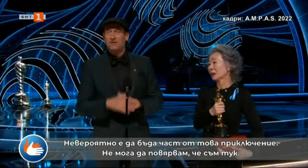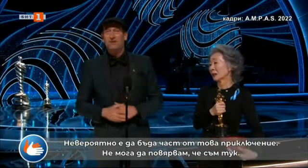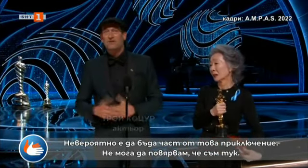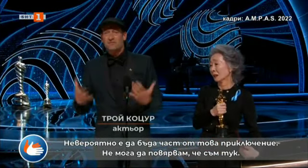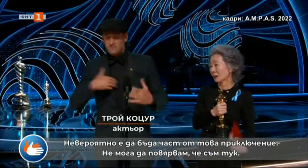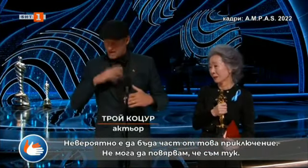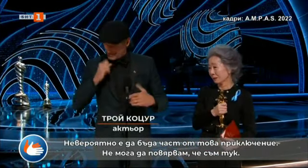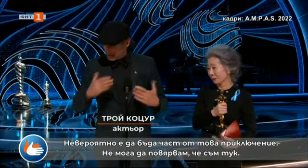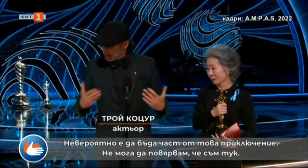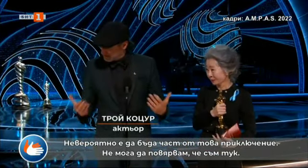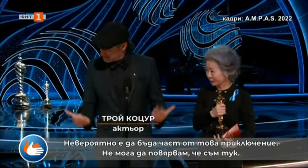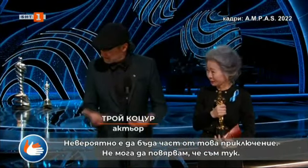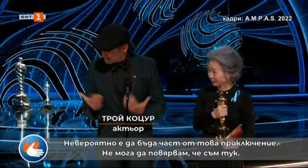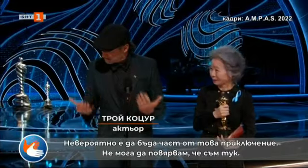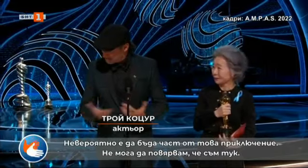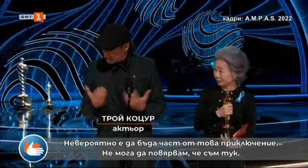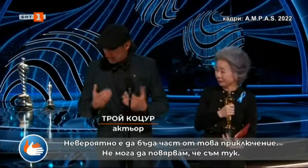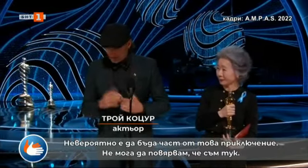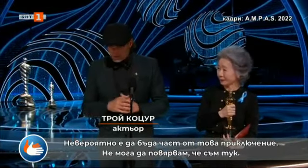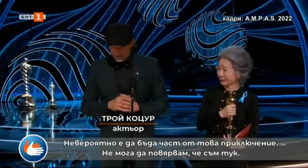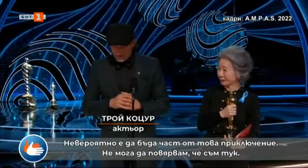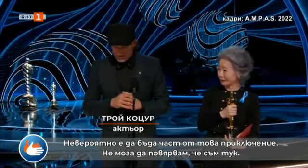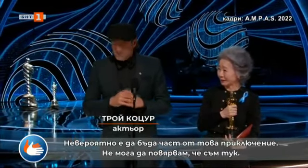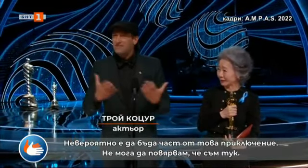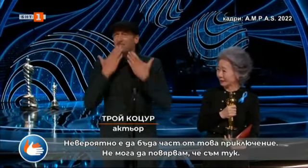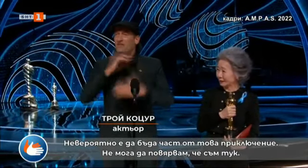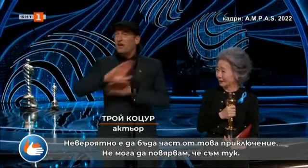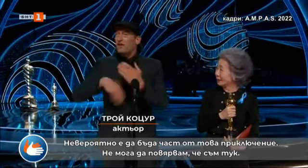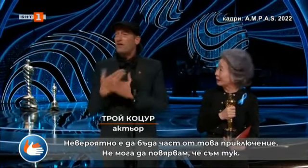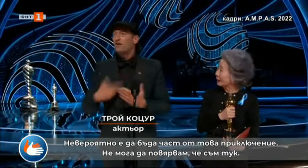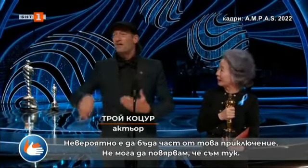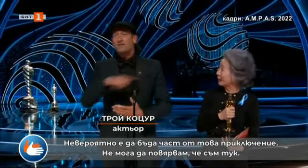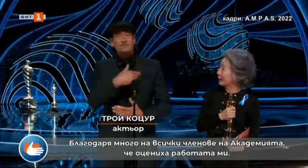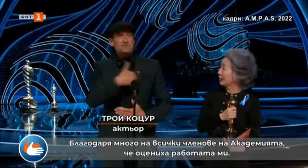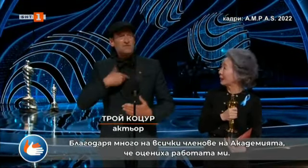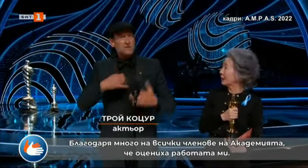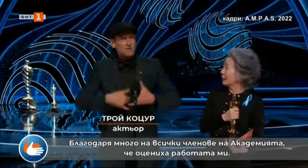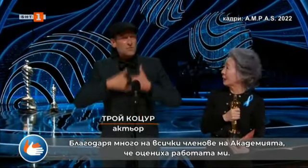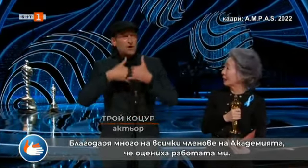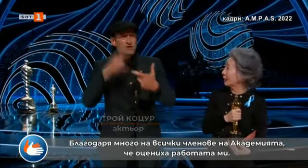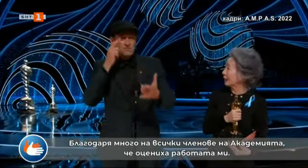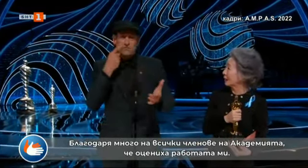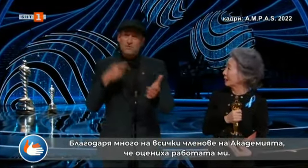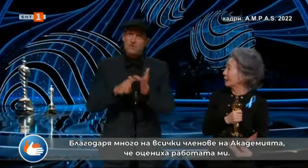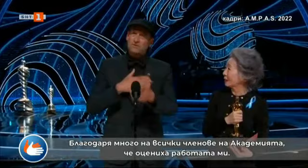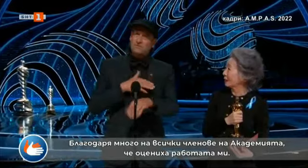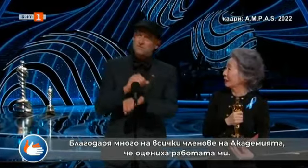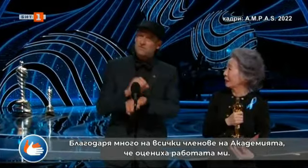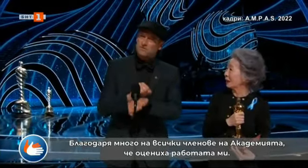Невероятно е да бъда част от това приключение. Не мога да повярвам, че съм тук. Благодаря много на всички членове на академията,